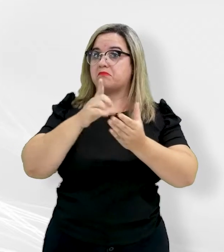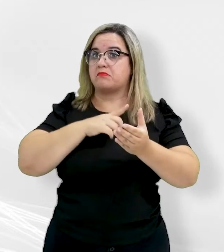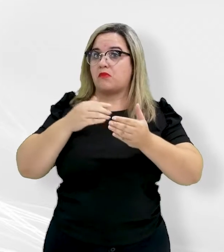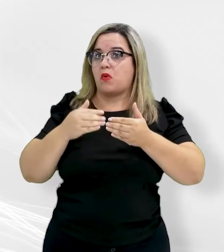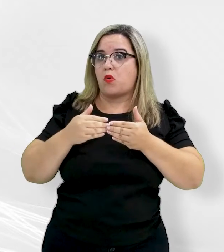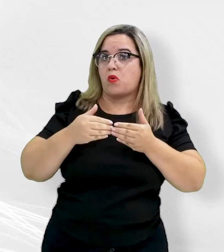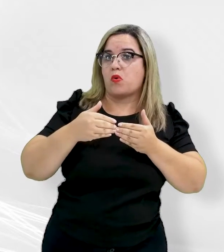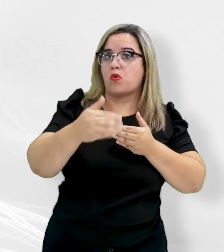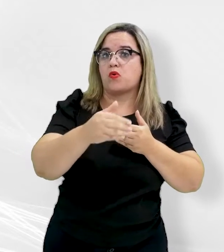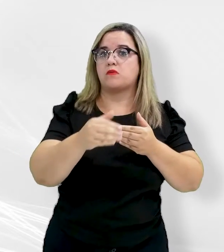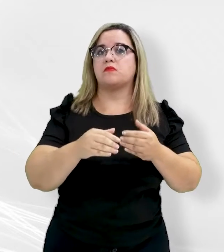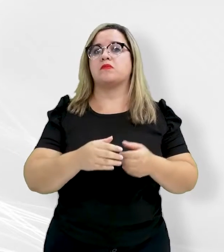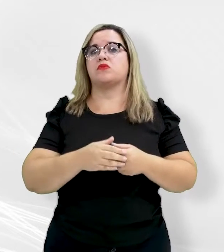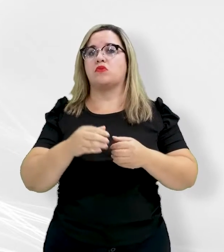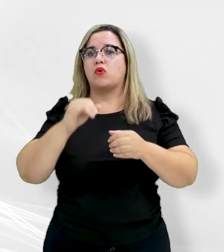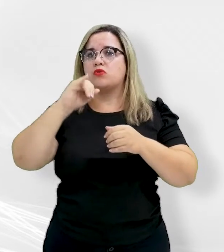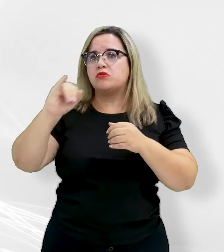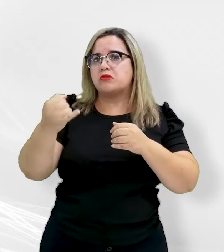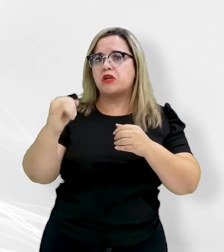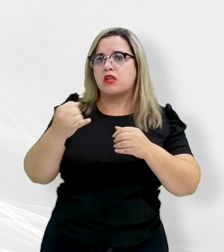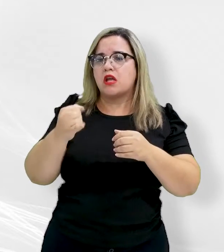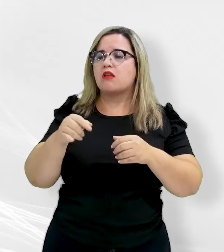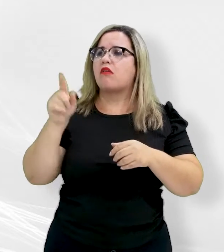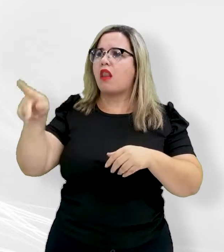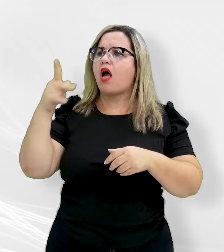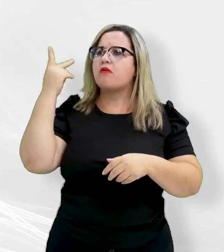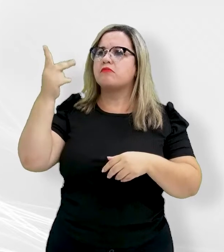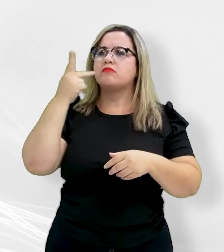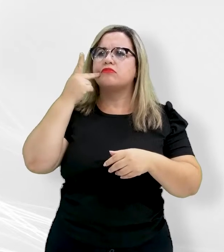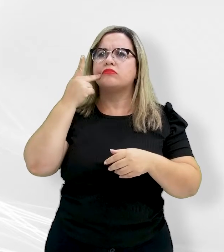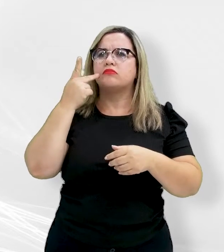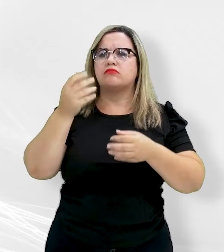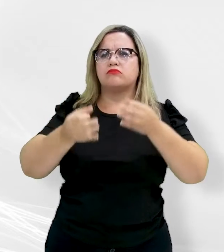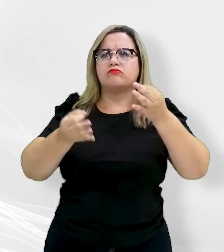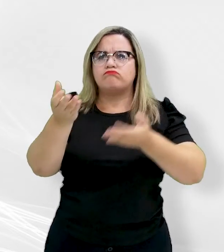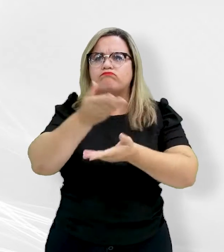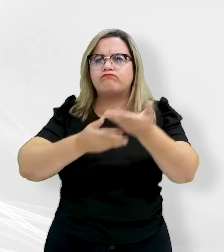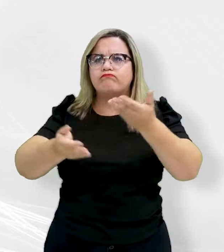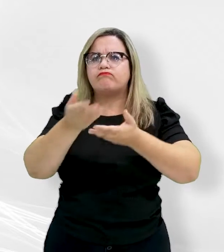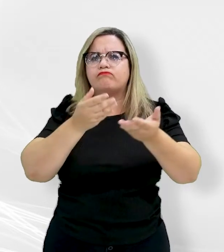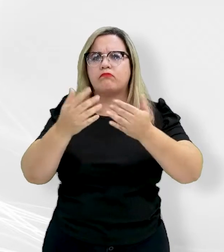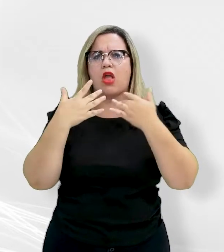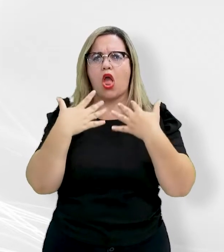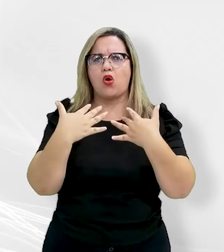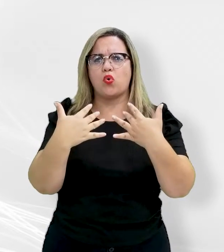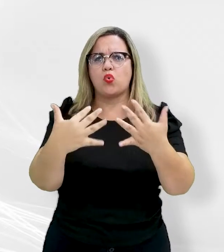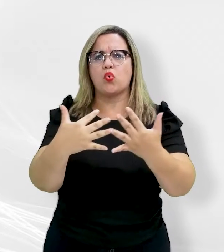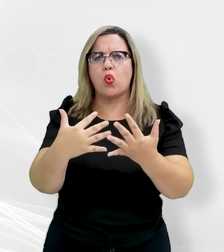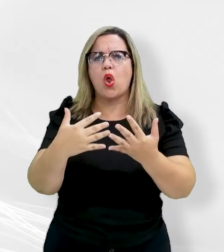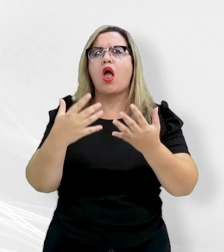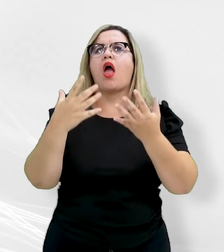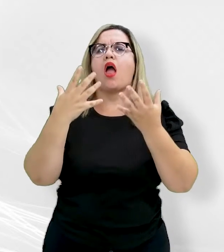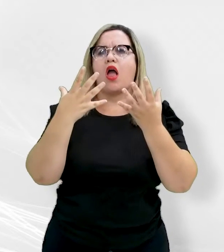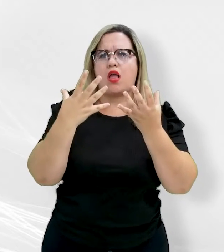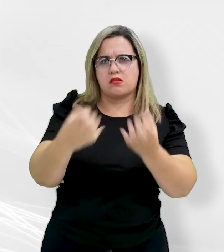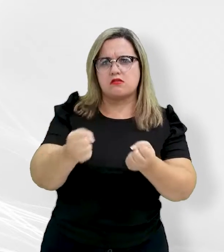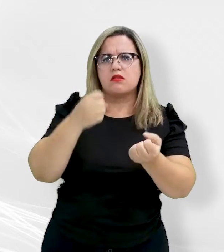promotoria de justiça cível de Juína articulou a realização de audiências públicas e a chegada a um acordo entre o município, que havia